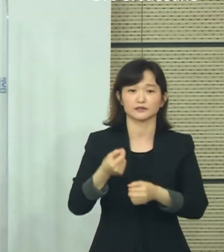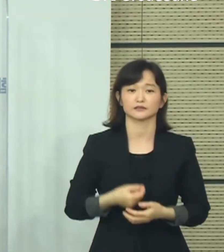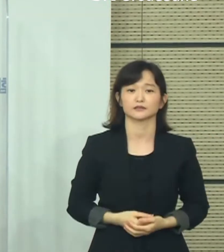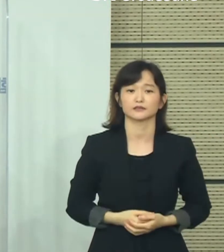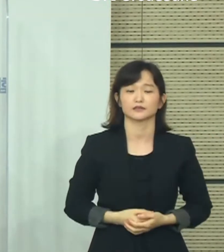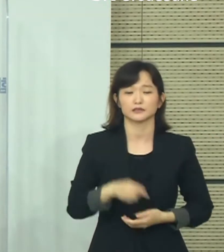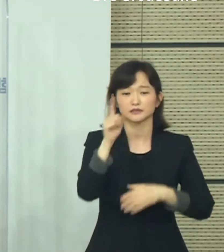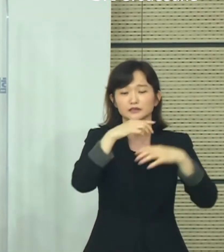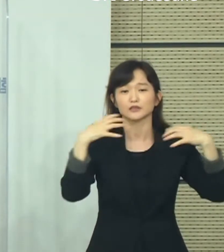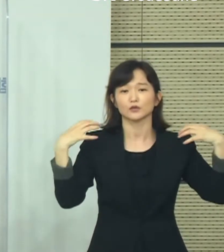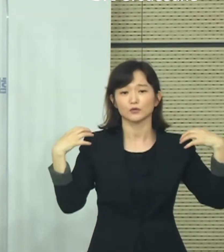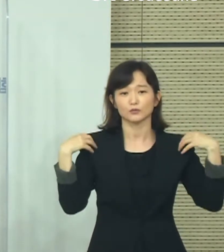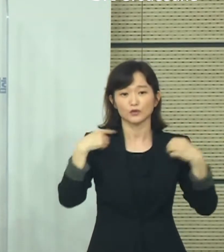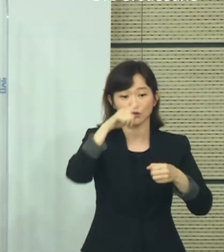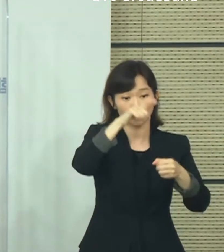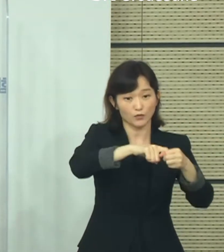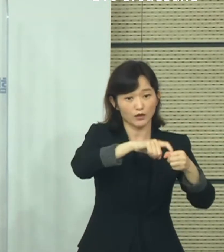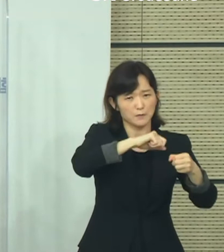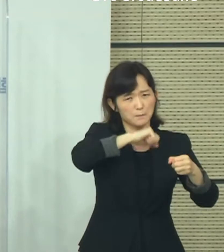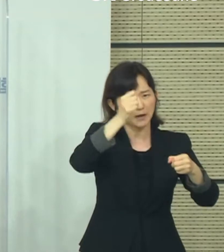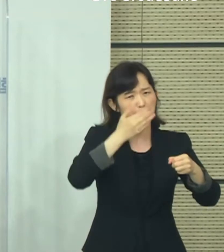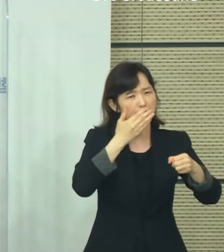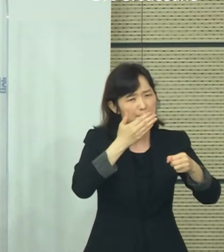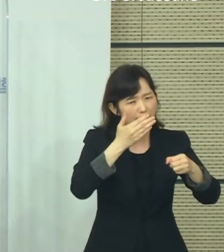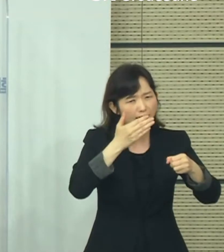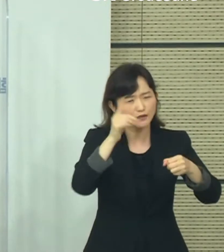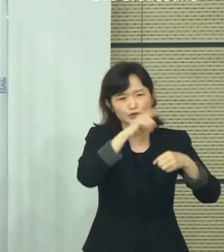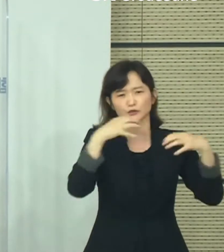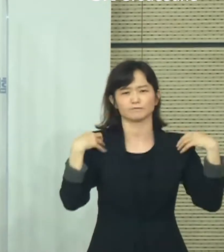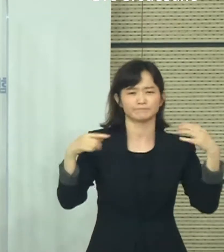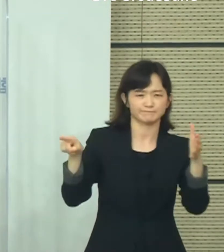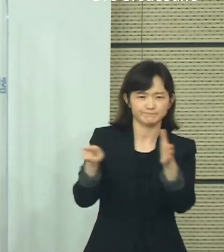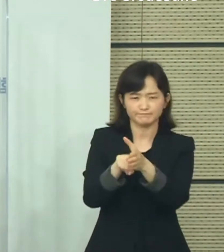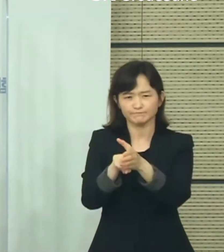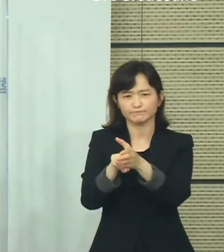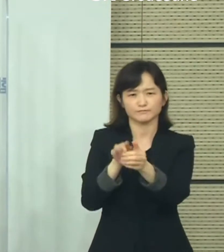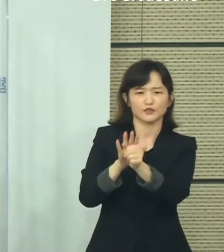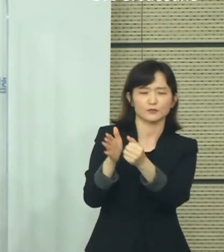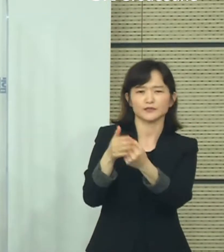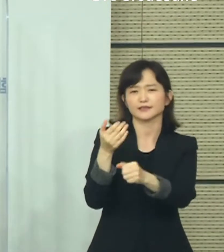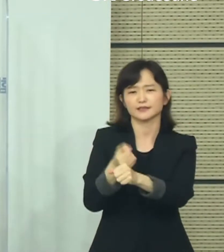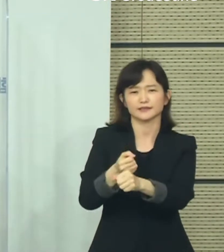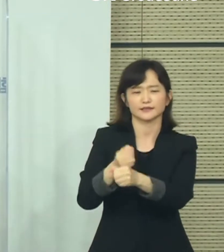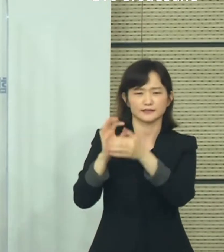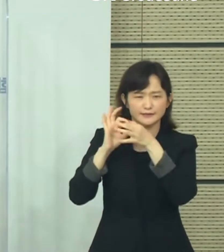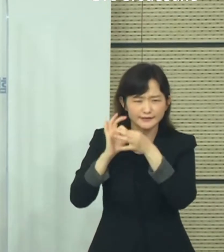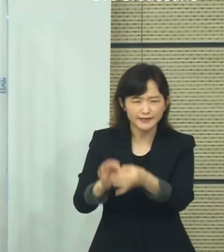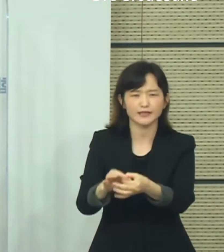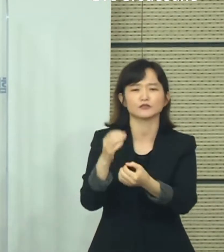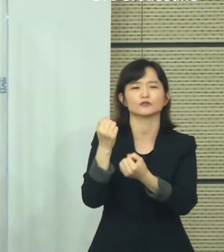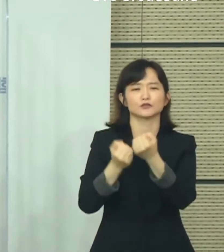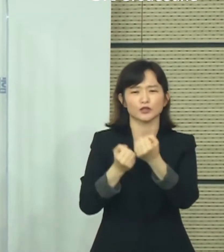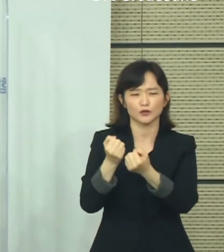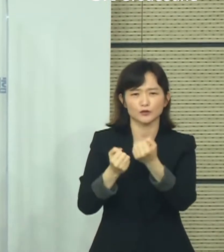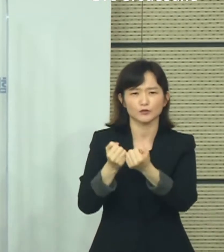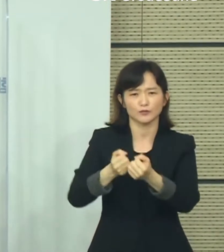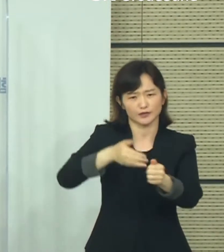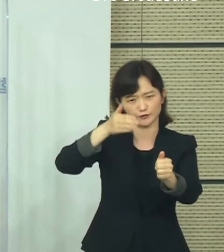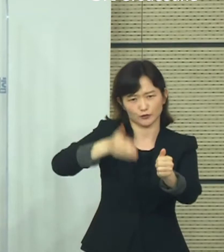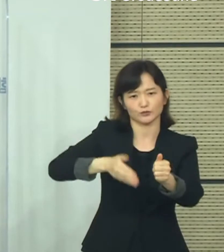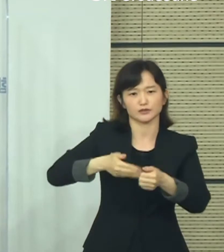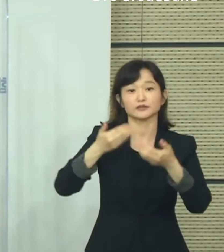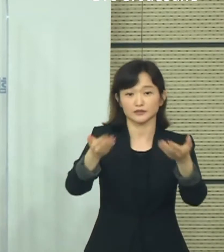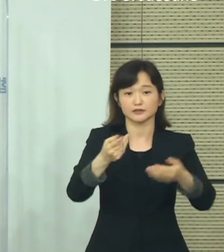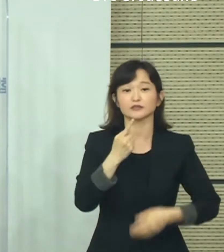정부는 목표 달성이 가능하며 정부를 믿고 협력해 주실 것을 계속 설명하고 요청드린 바